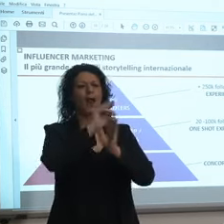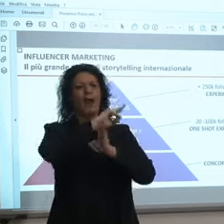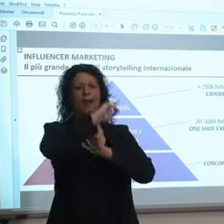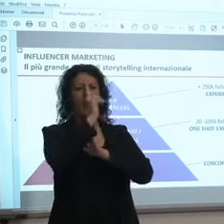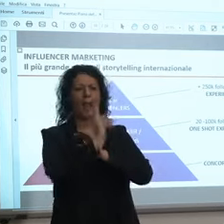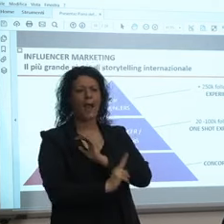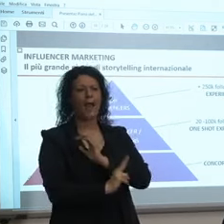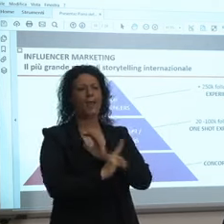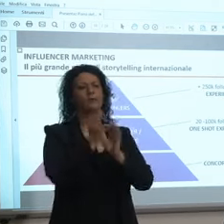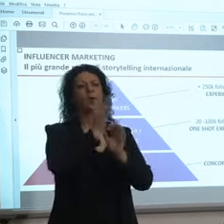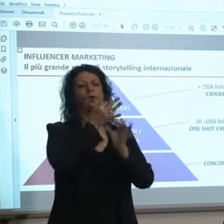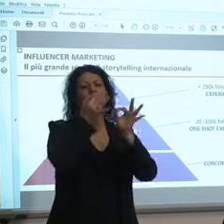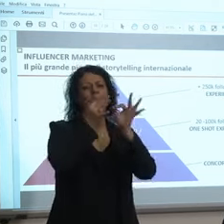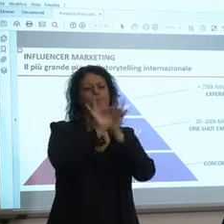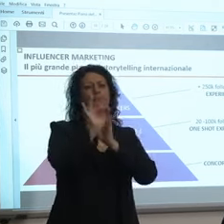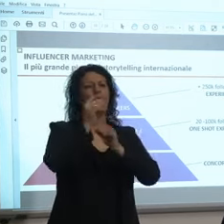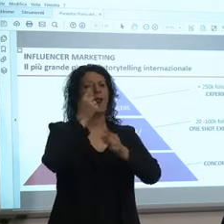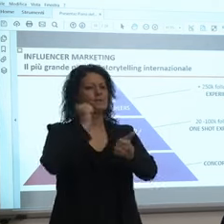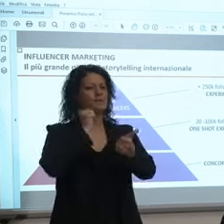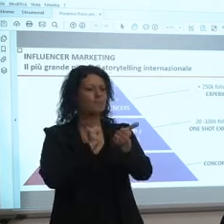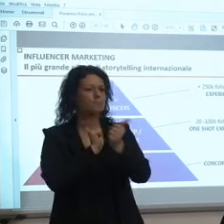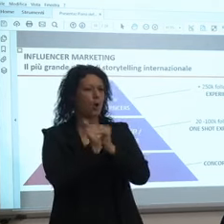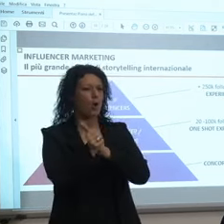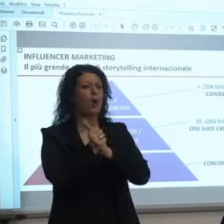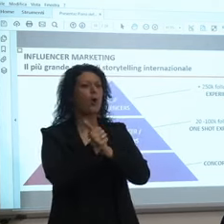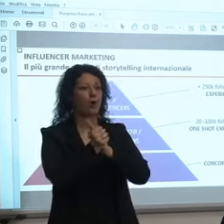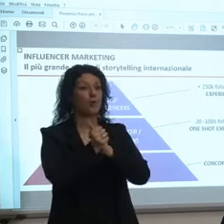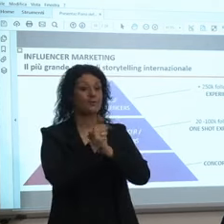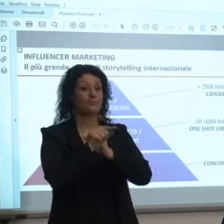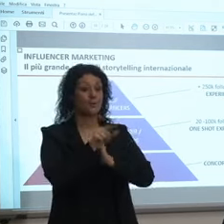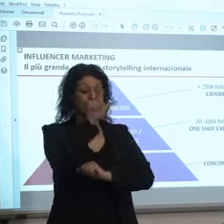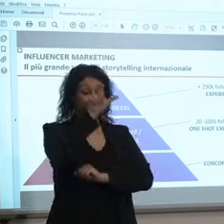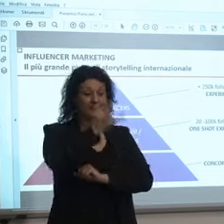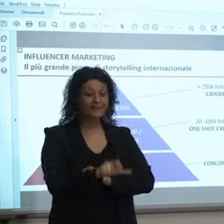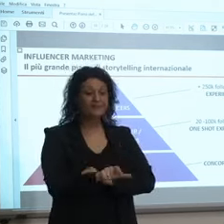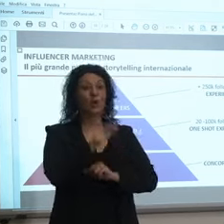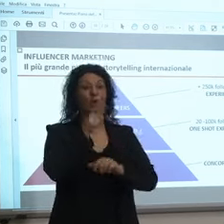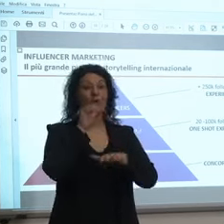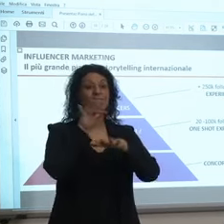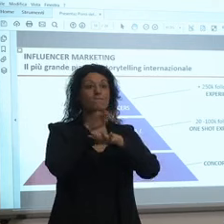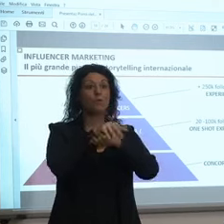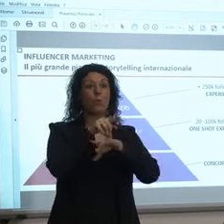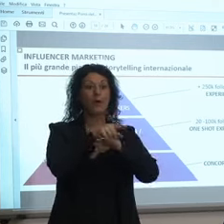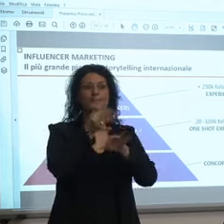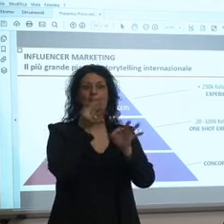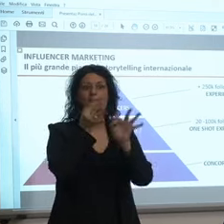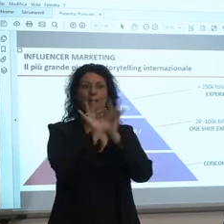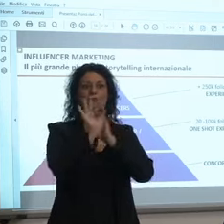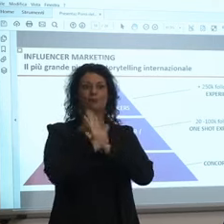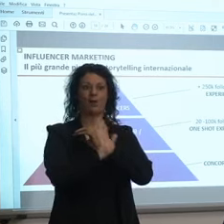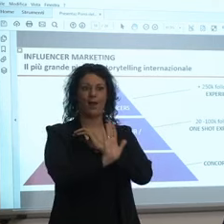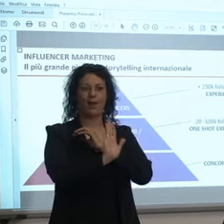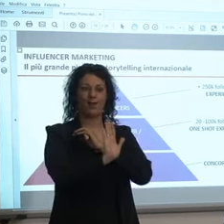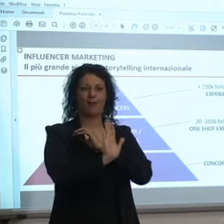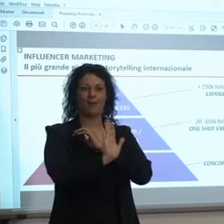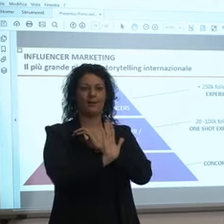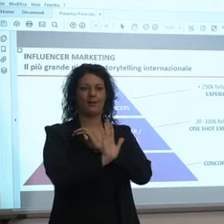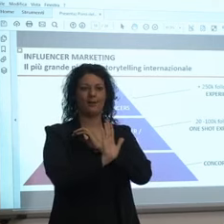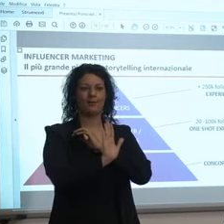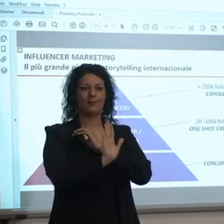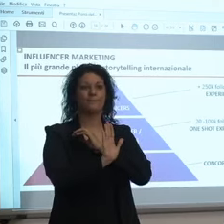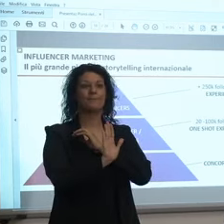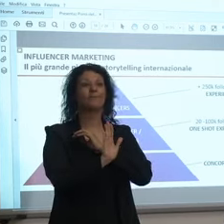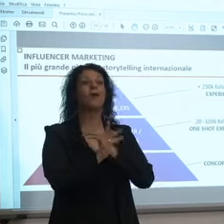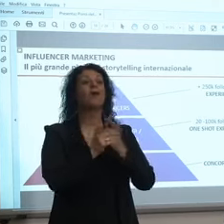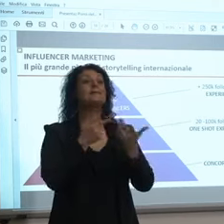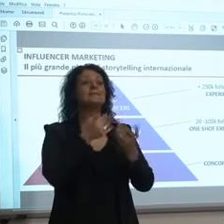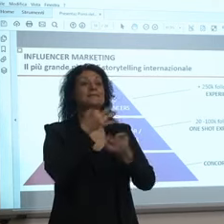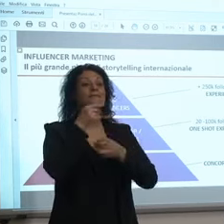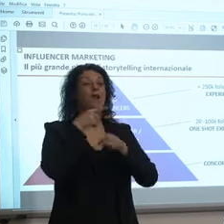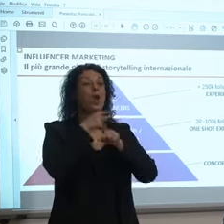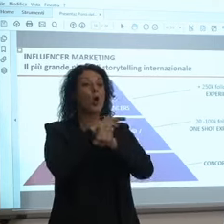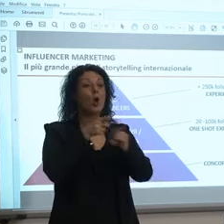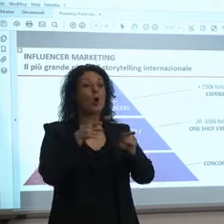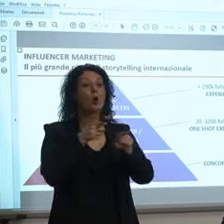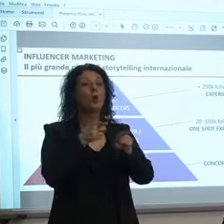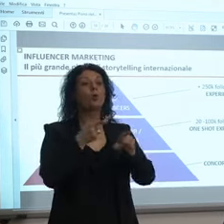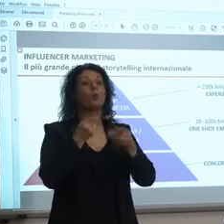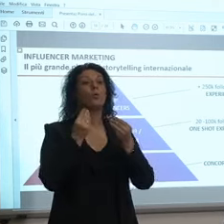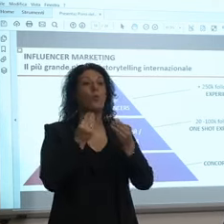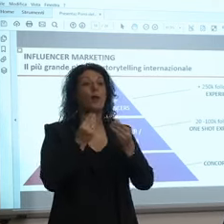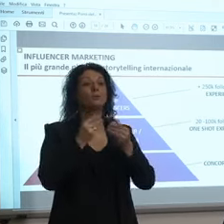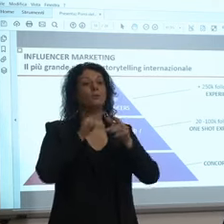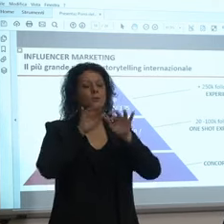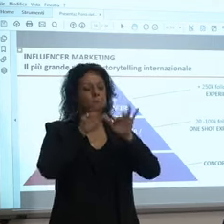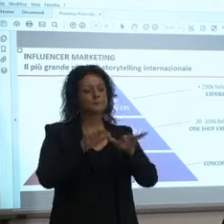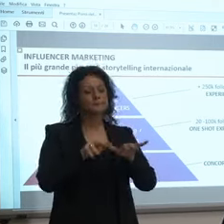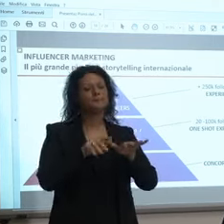sugli sport su tutto quello che volete e questi però hanno la caratteristica che quando scrivono una roba i followers